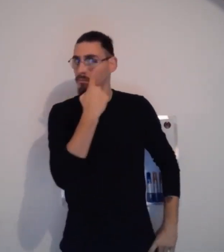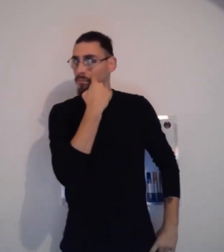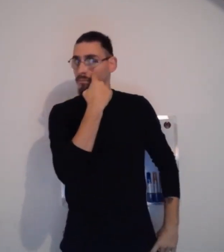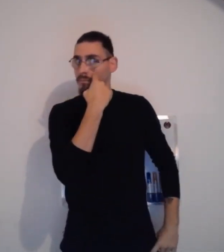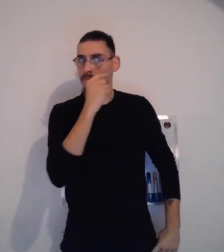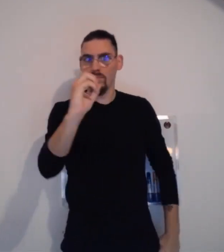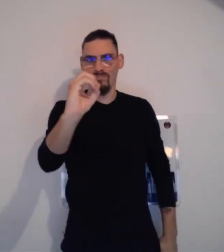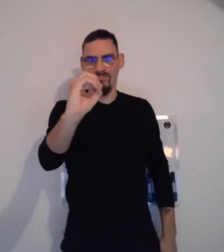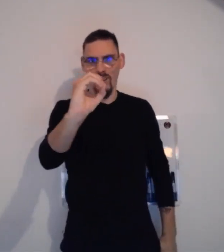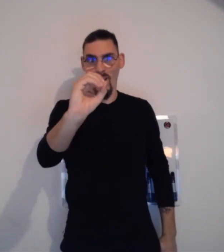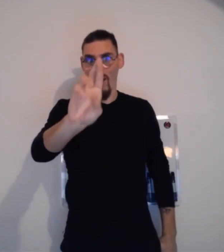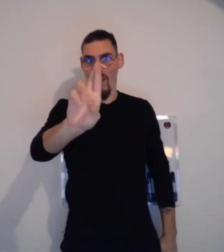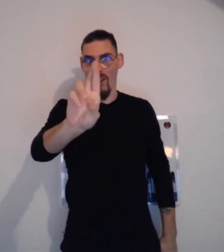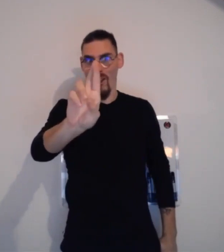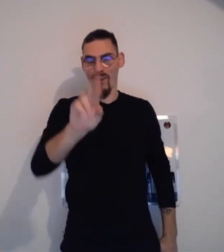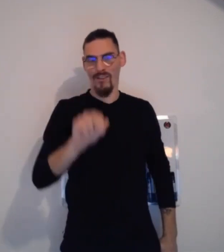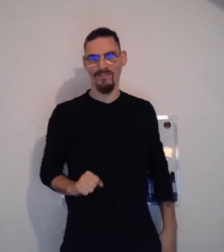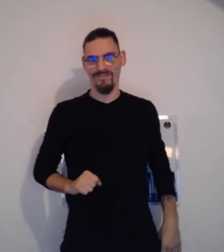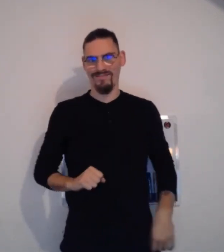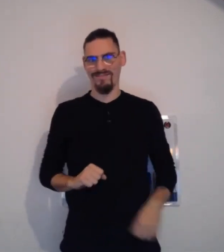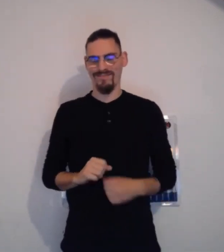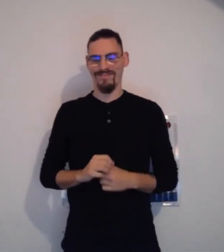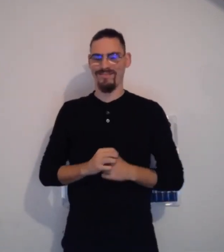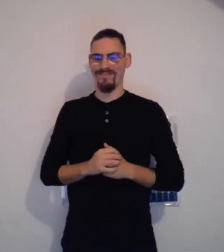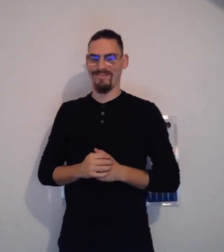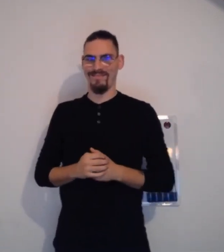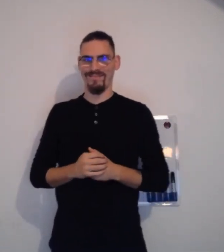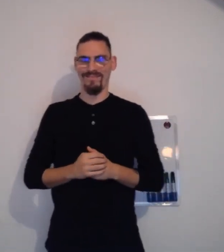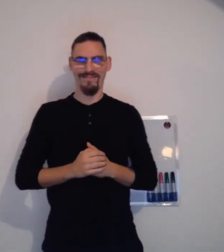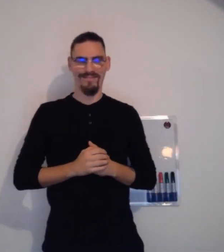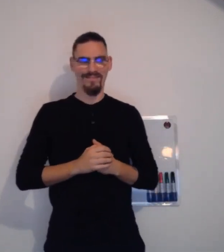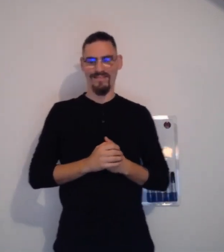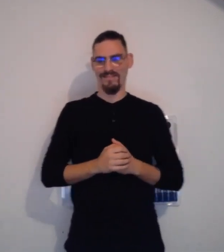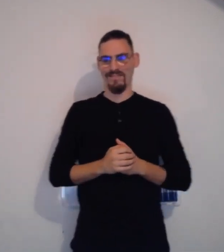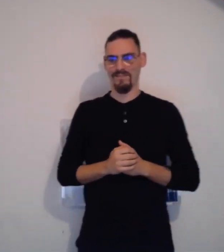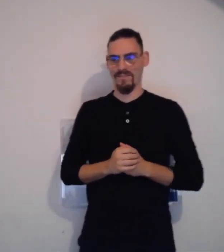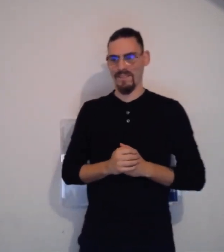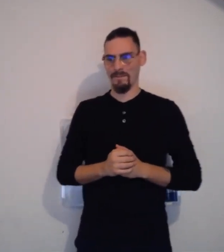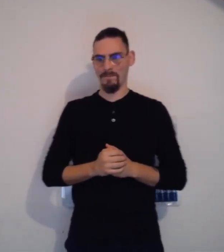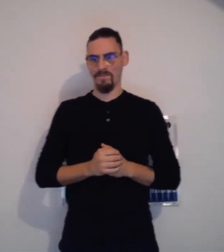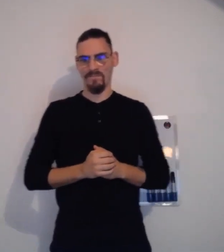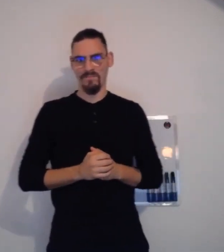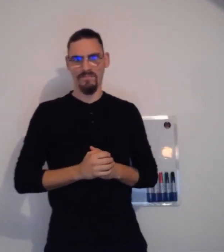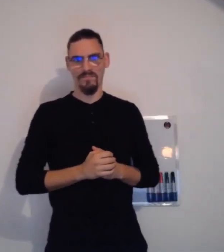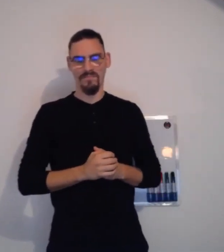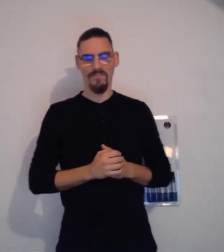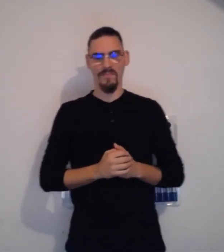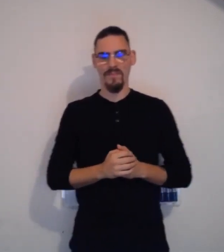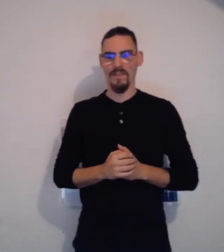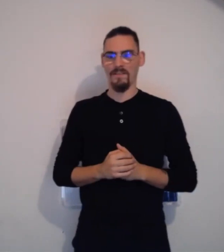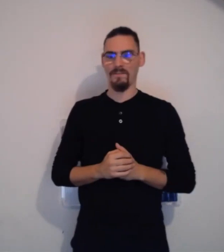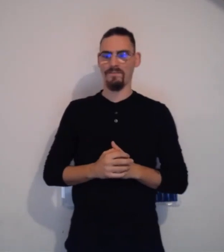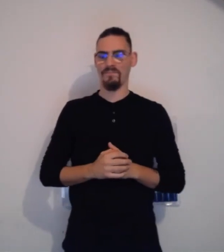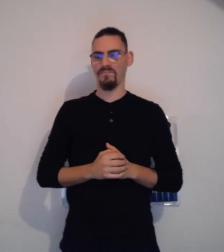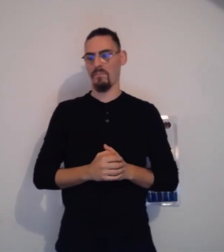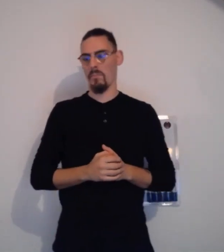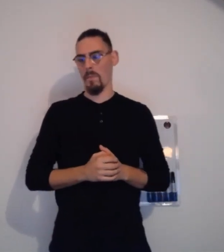Et puis, souvent, nous, en langue des signes, disons que nous, les personnes sourdes, on dit souvent, « Oh, on a des yeux en or !